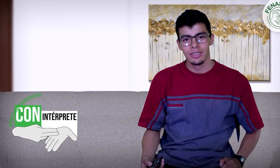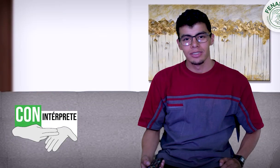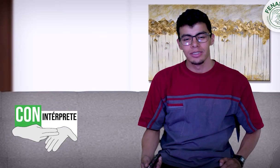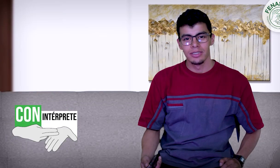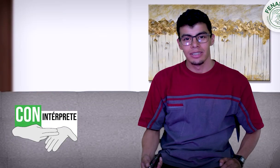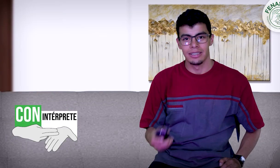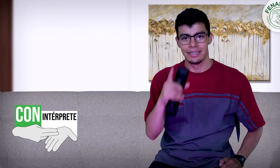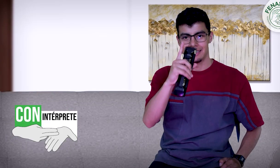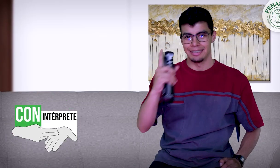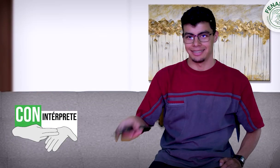Este.